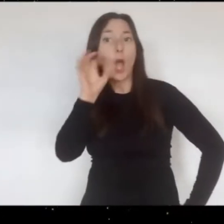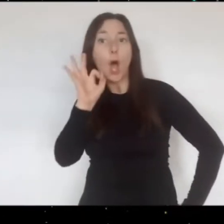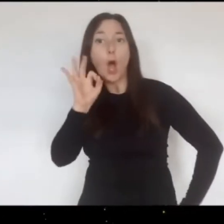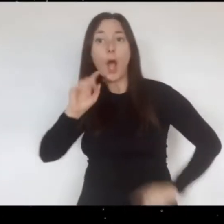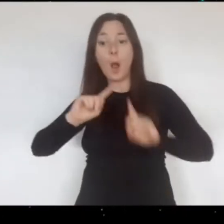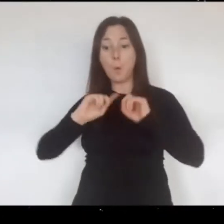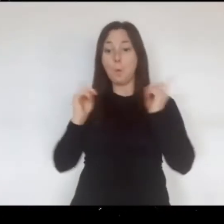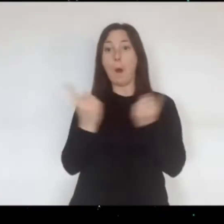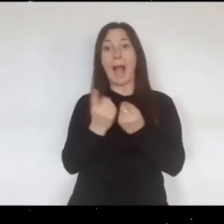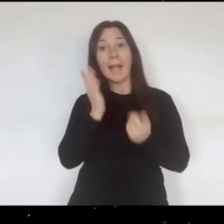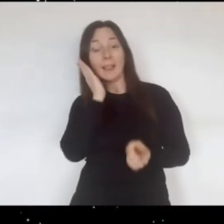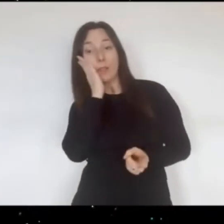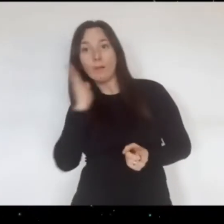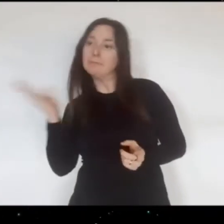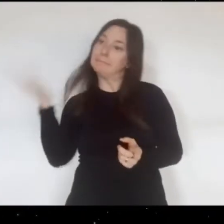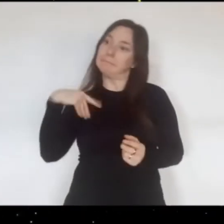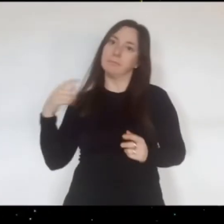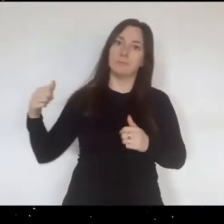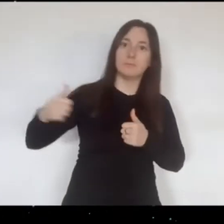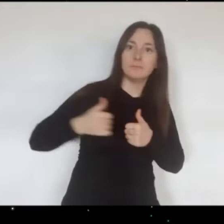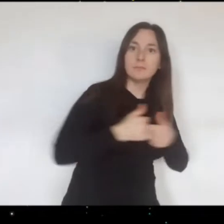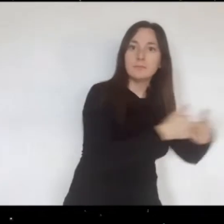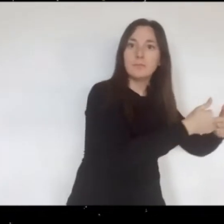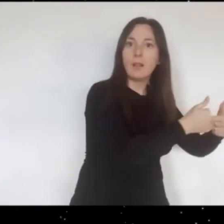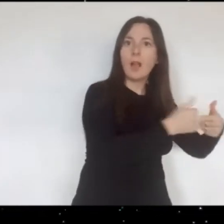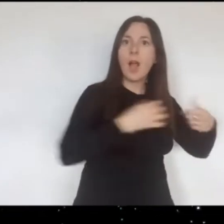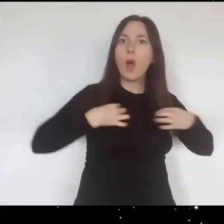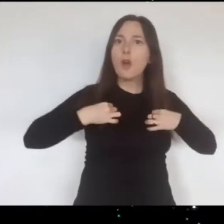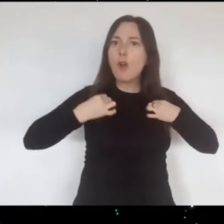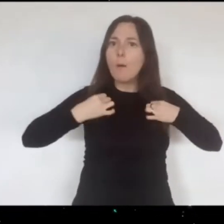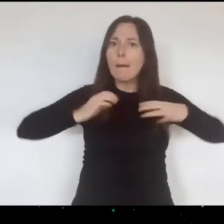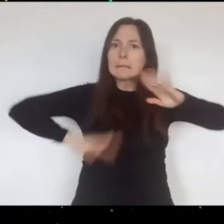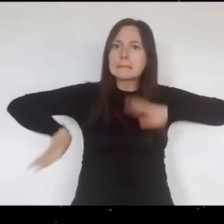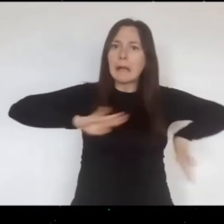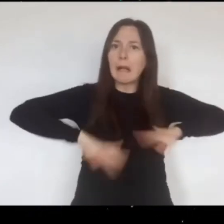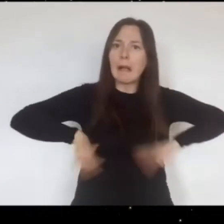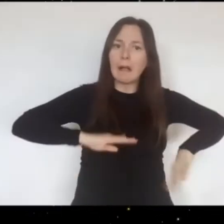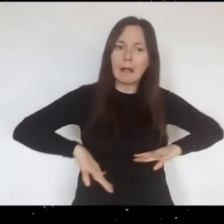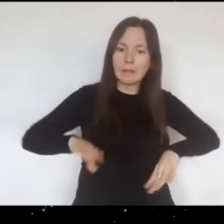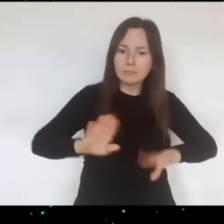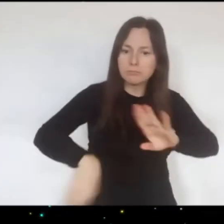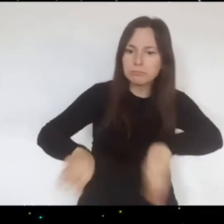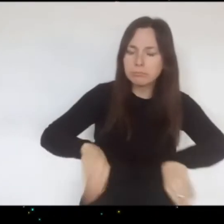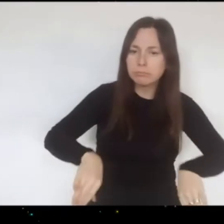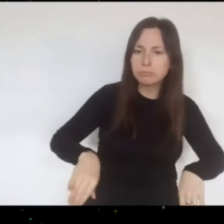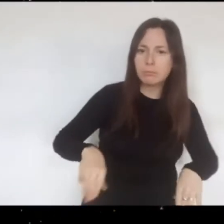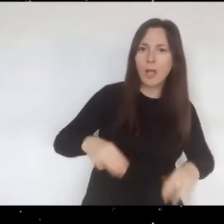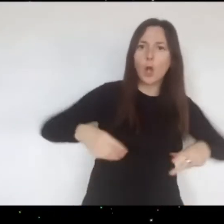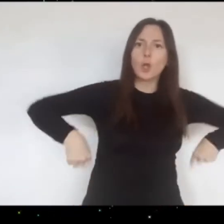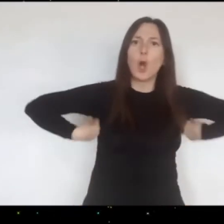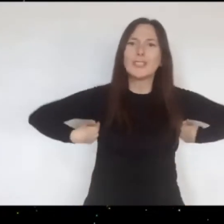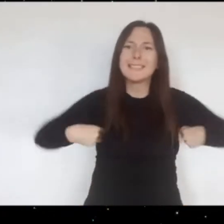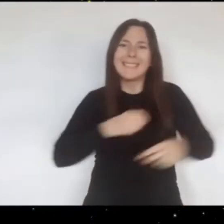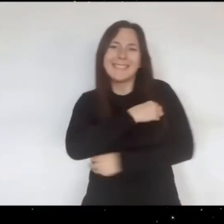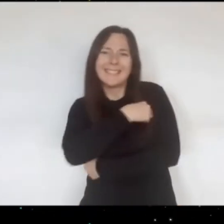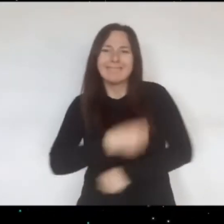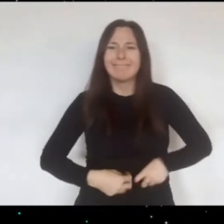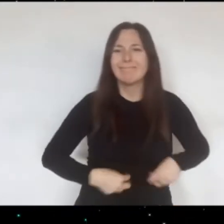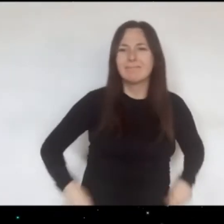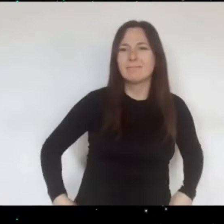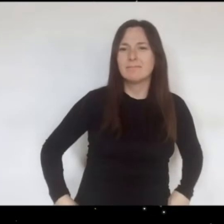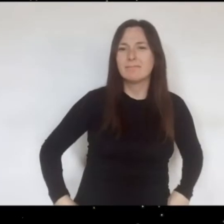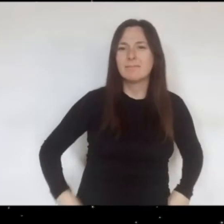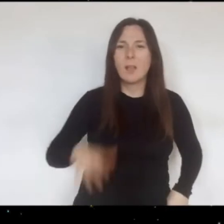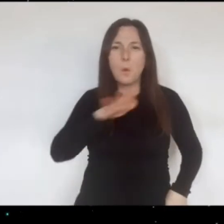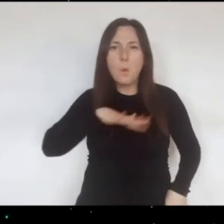La lleva con el cuarto mientras los adultos hablan en un comedor Le quita la ropa y le hace unas cosquillas muy raras por